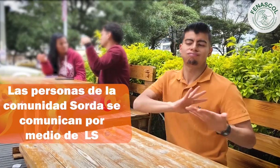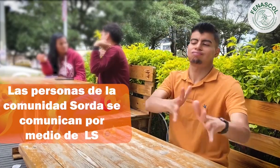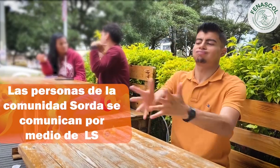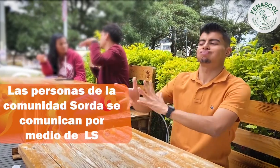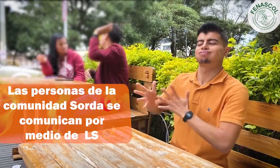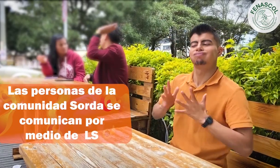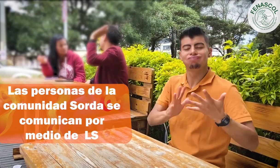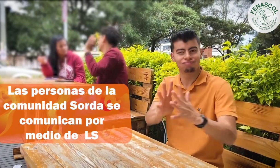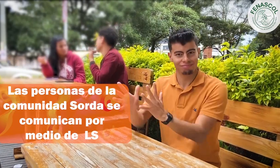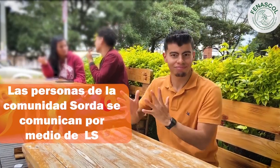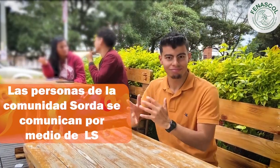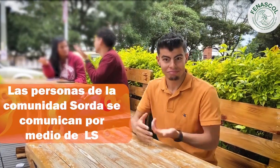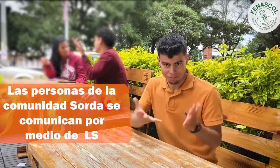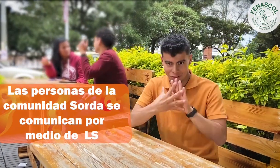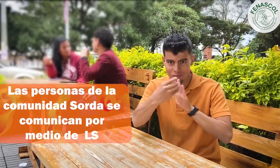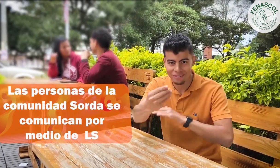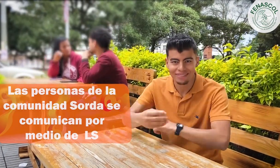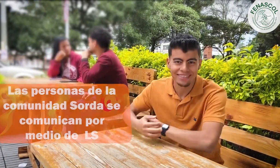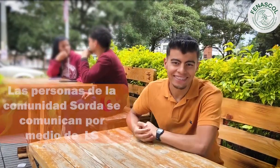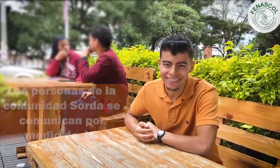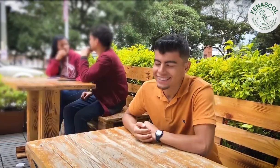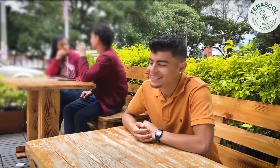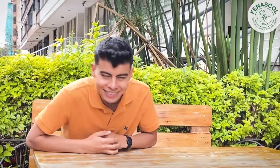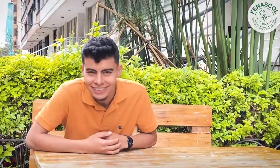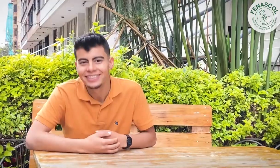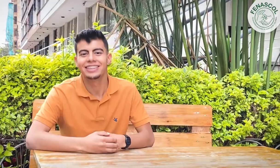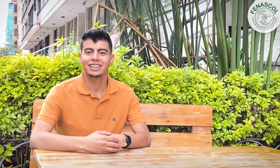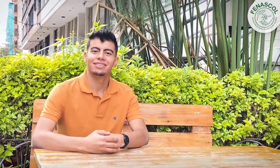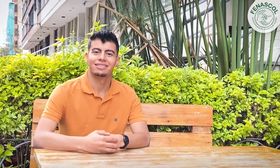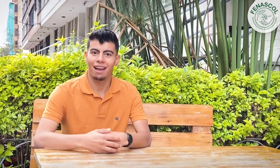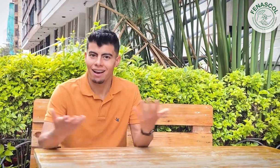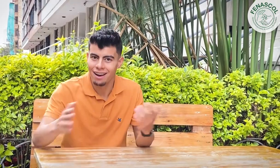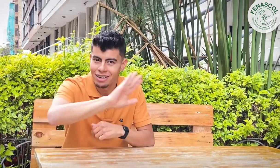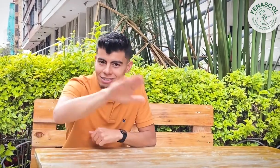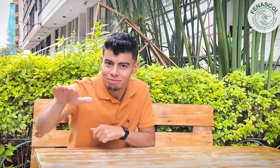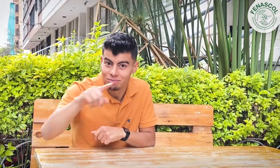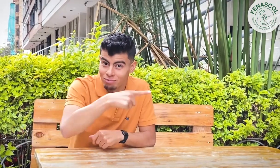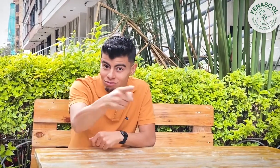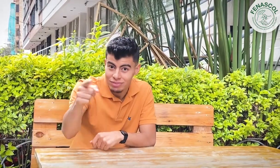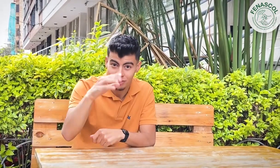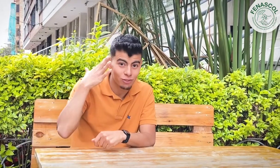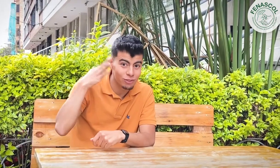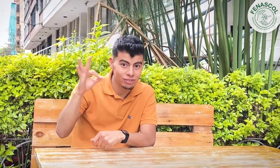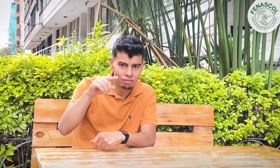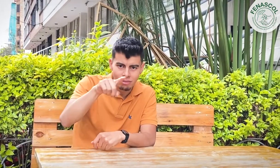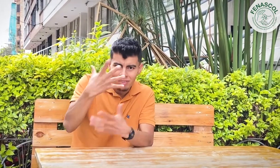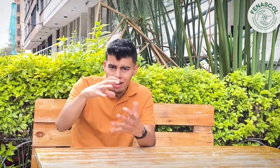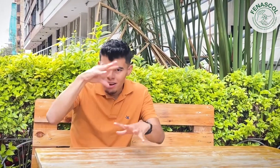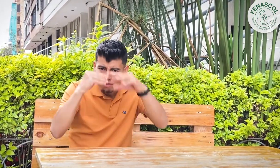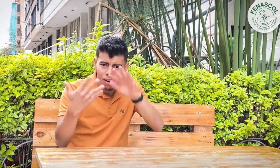comunican por medio de la lengua de señas. ¡Vamos, imítenla! ¿Y tú? ¿Estás interesado en aprender